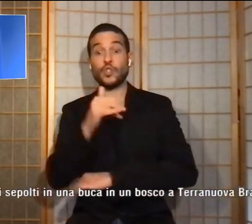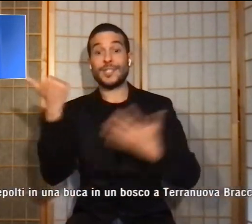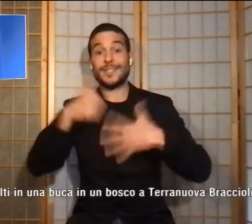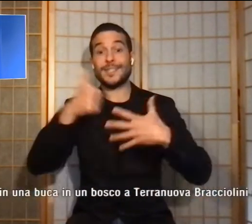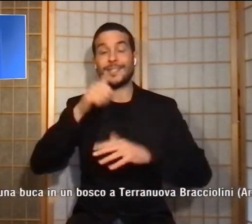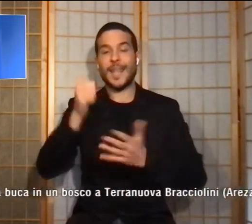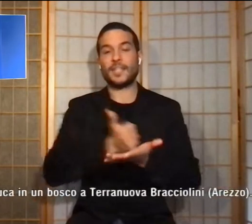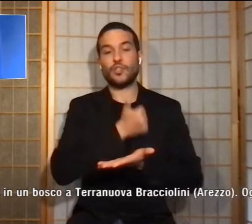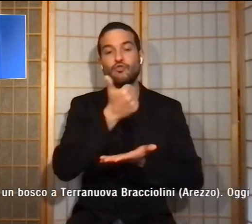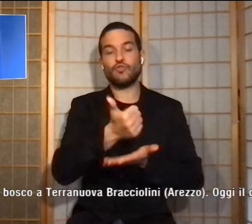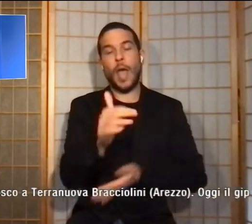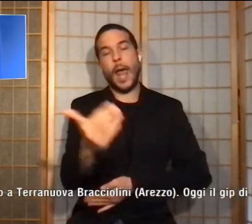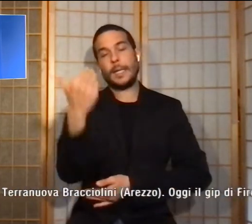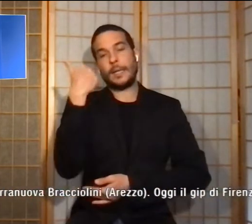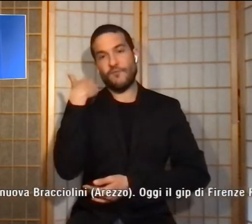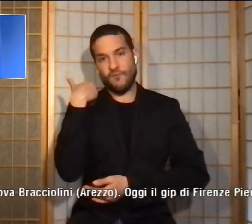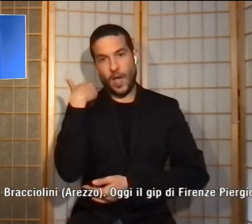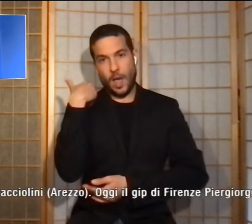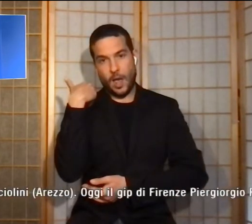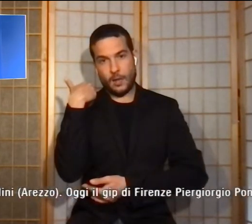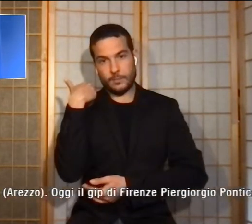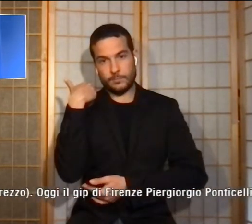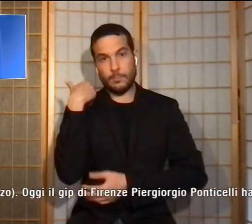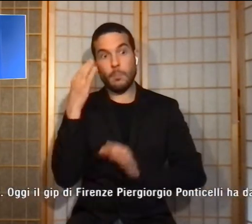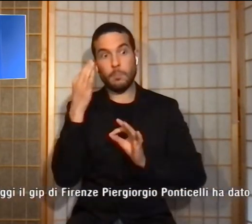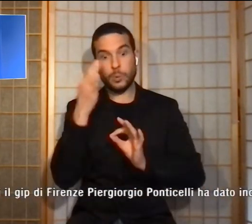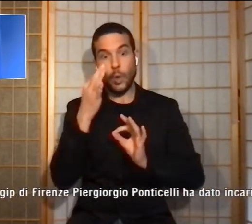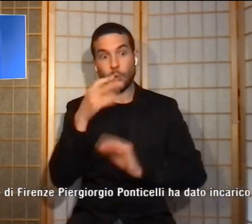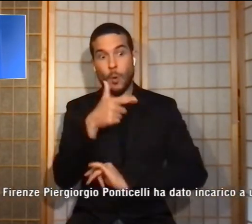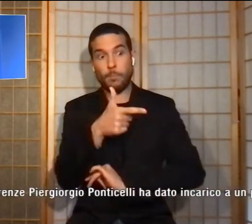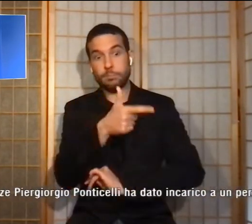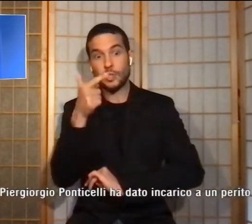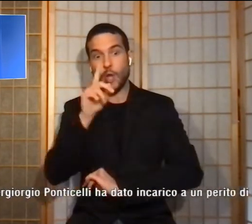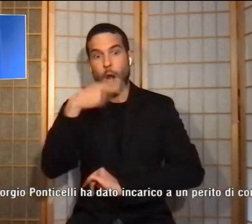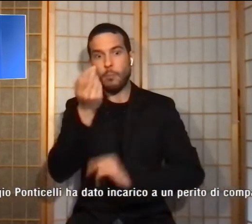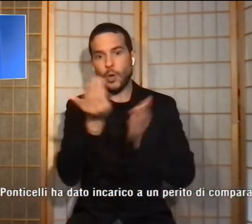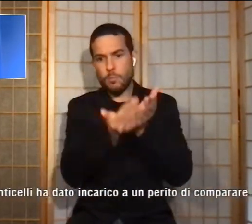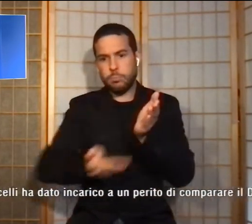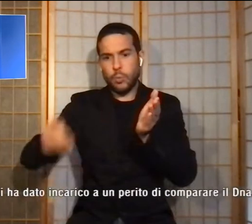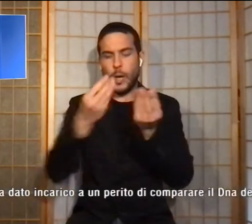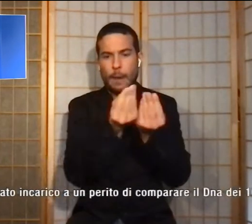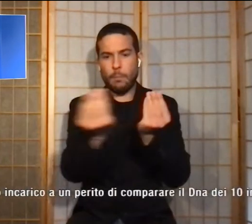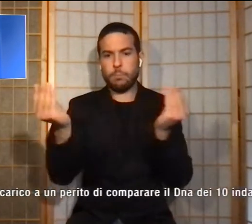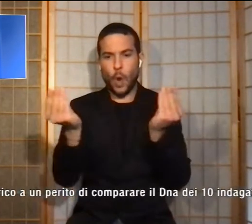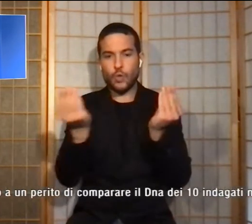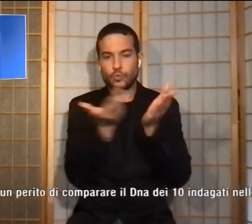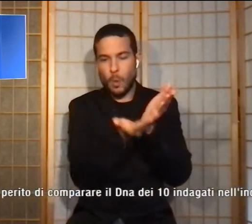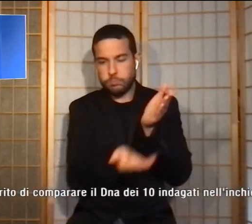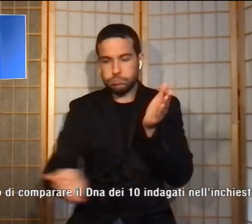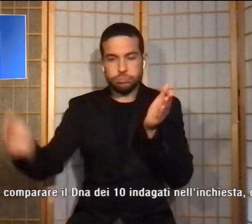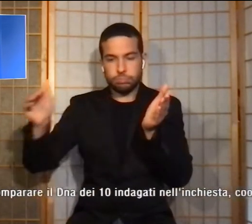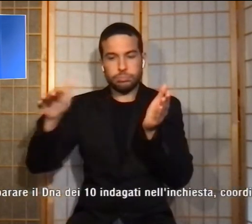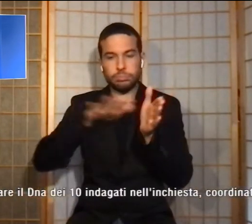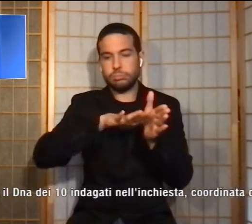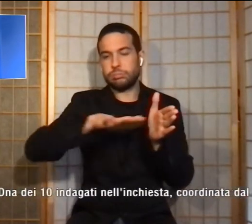a colpi di pistola e poi sepolti in una buca in un bosco a Terra Nuova Bracciolini.